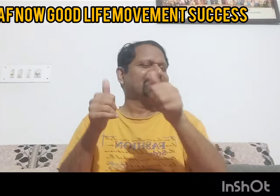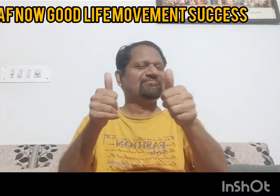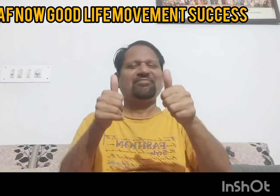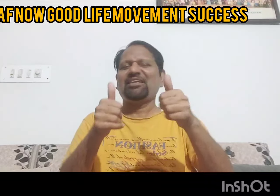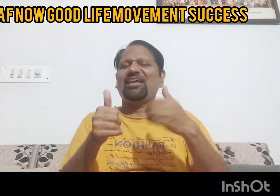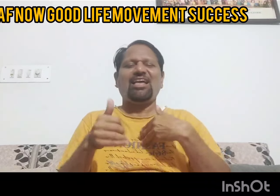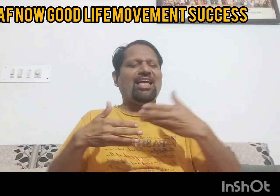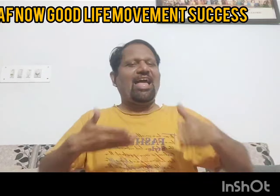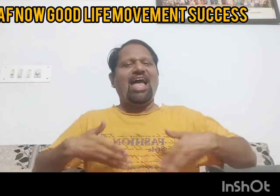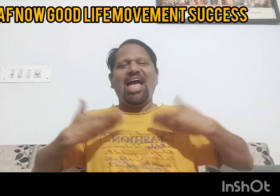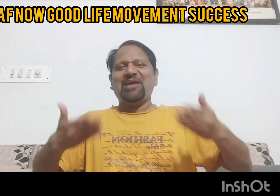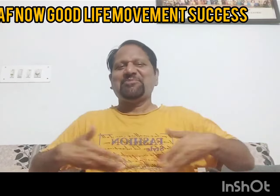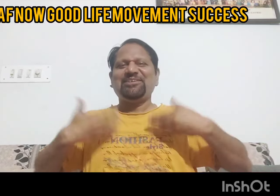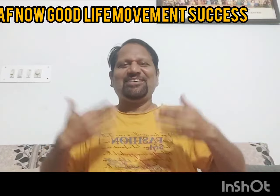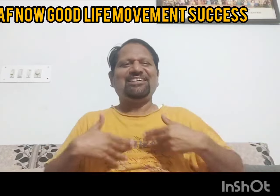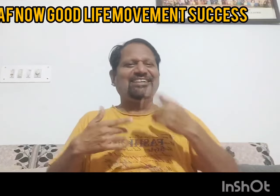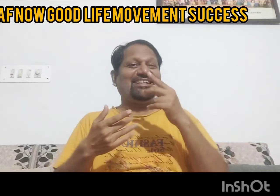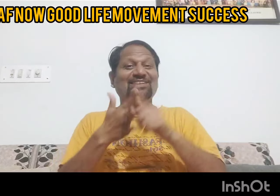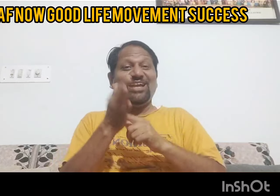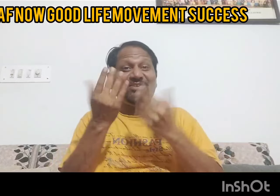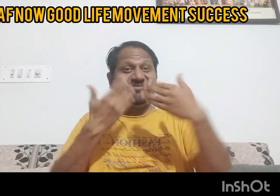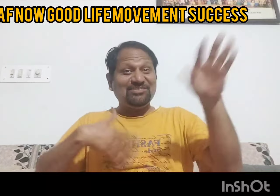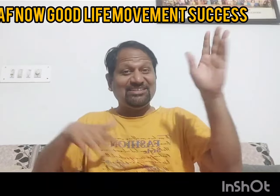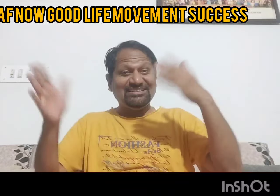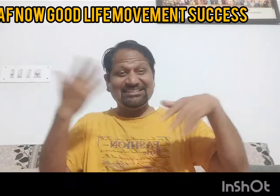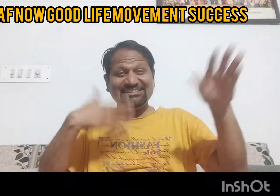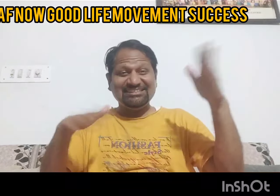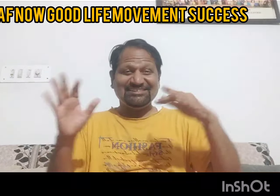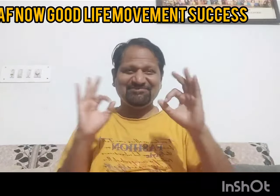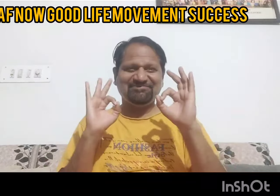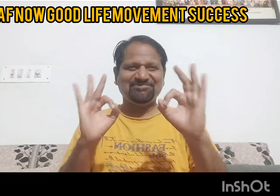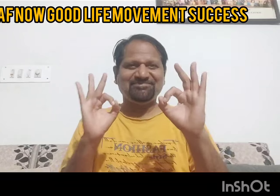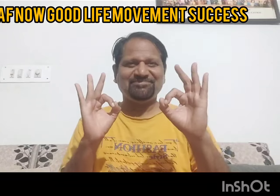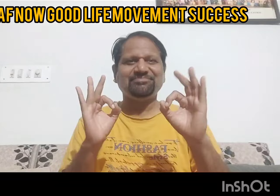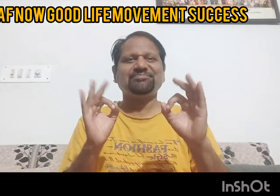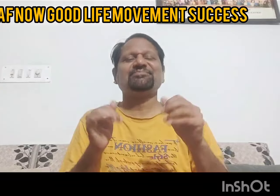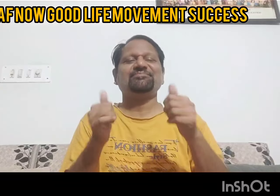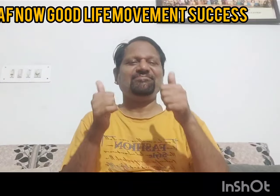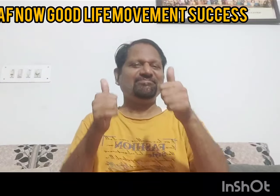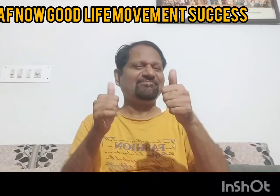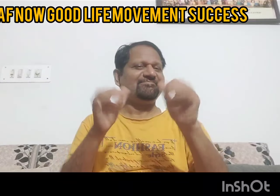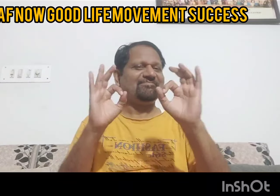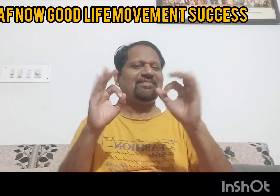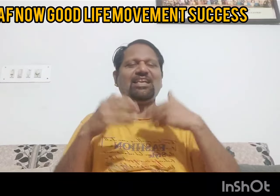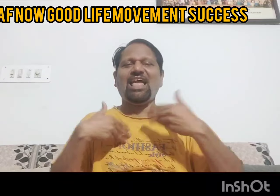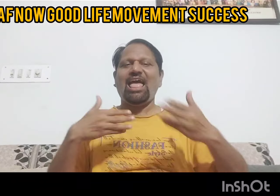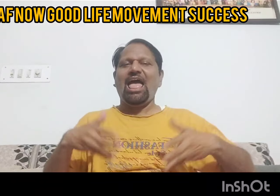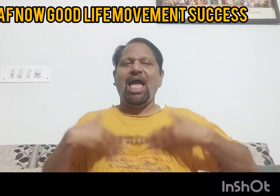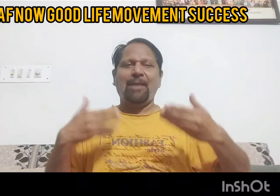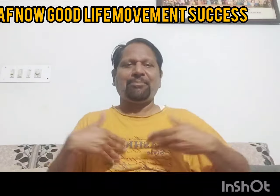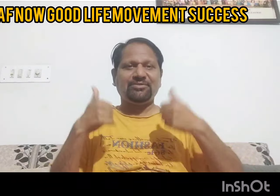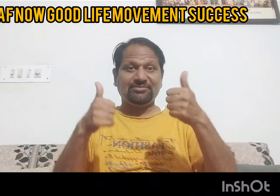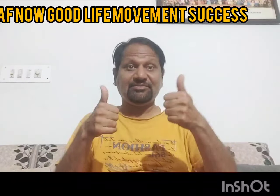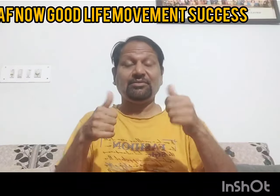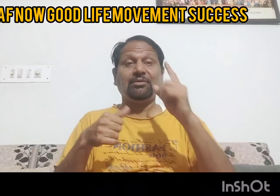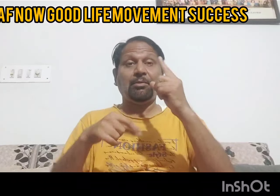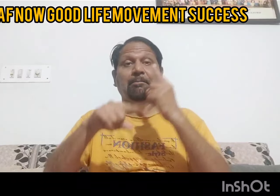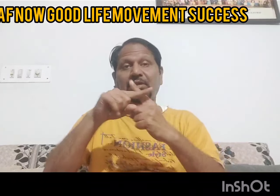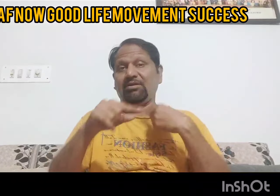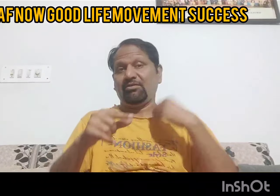स्थानों पूरे निश्टास के साथ मुख बदिरों ने लगातार संघर्ष किया है आज हम लोग बहुत